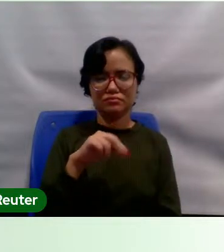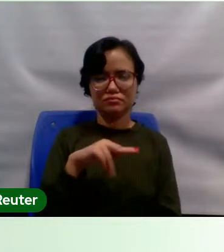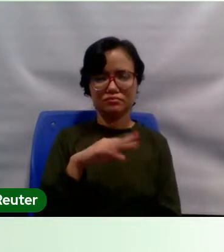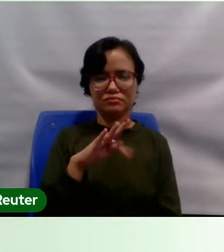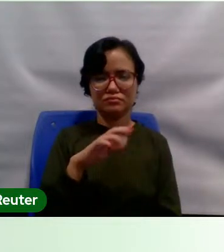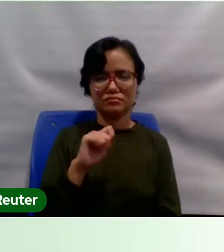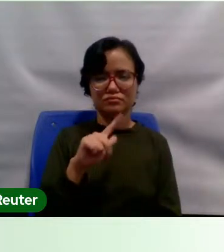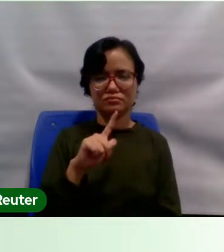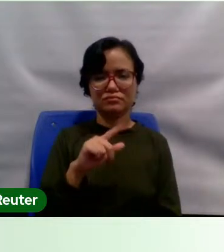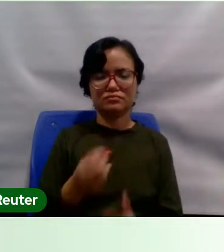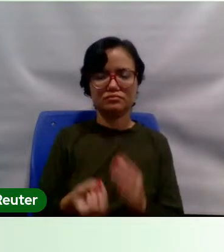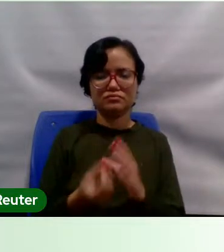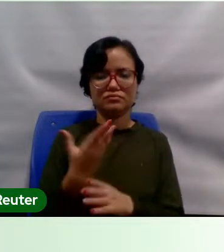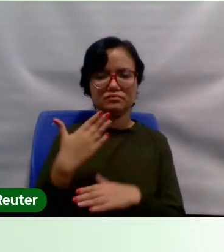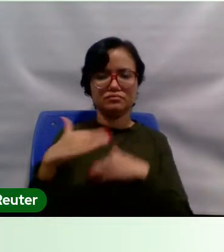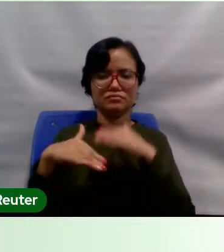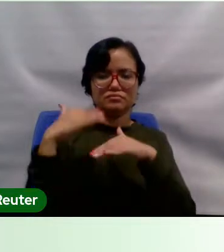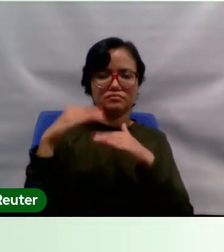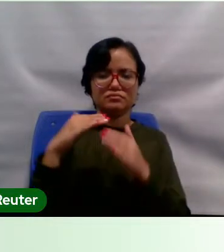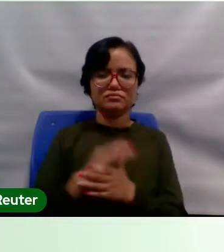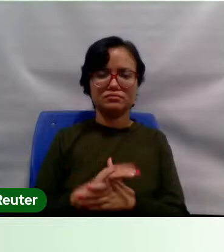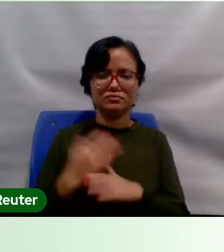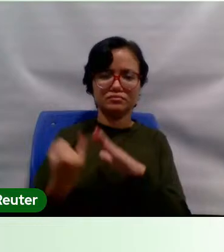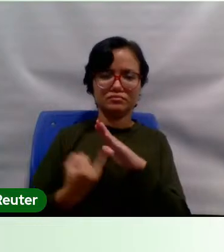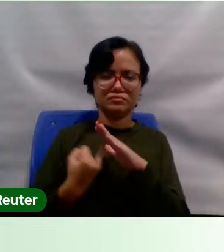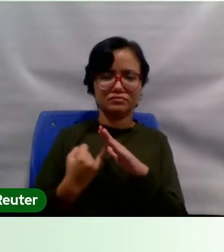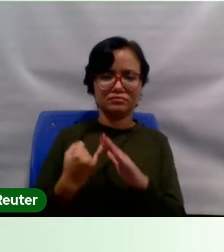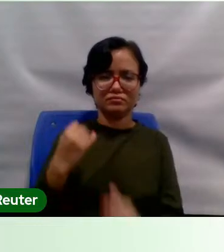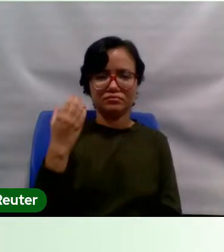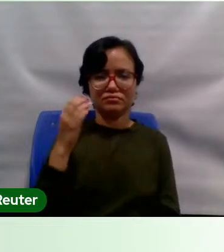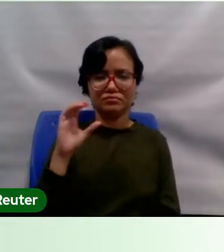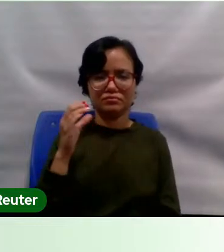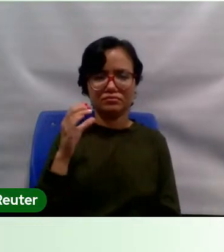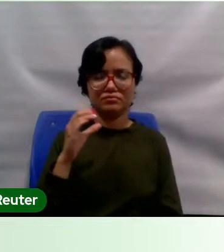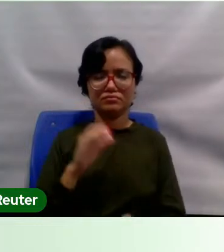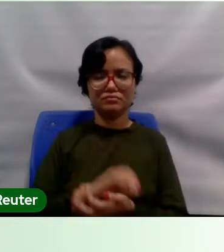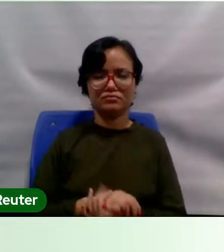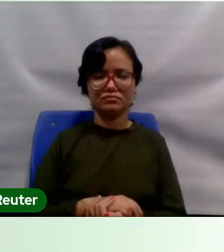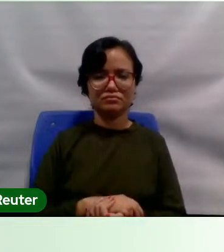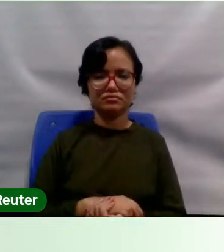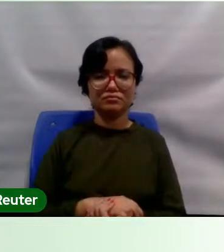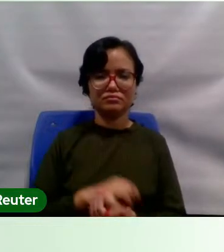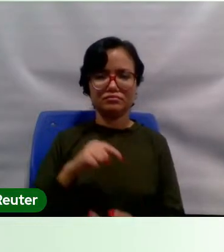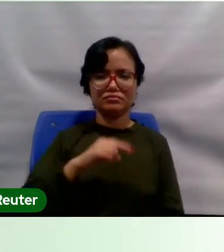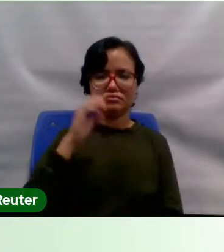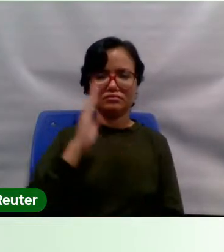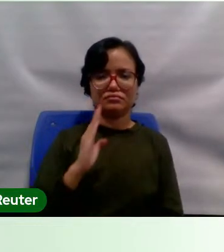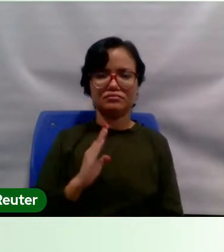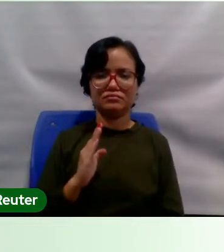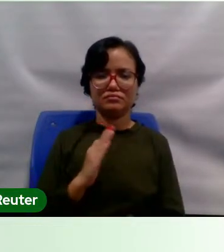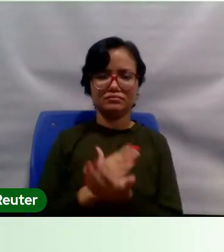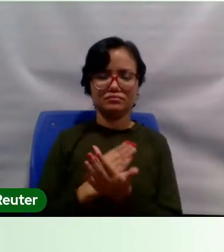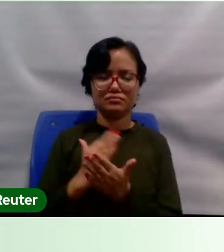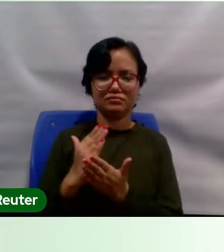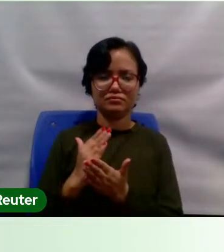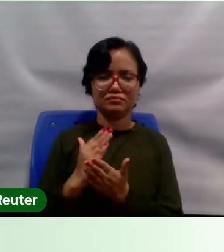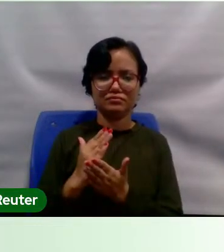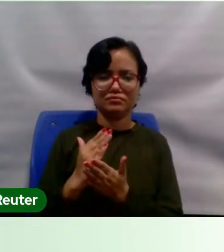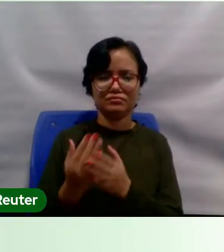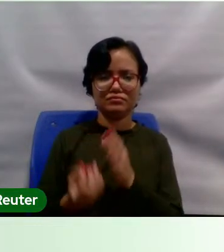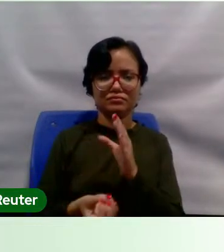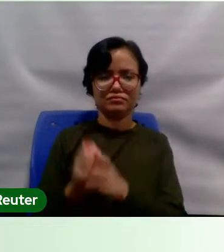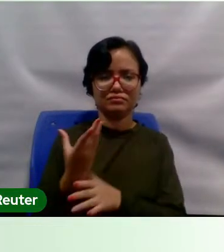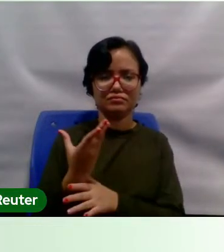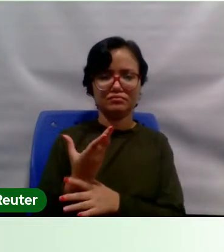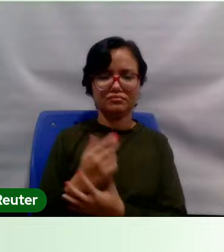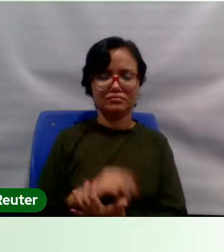estabelece a construção de instituições científicas. Aqui no Brasil, isso começa a ser estabelecido